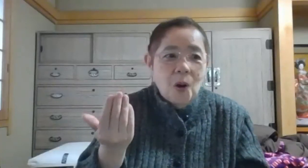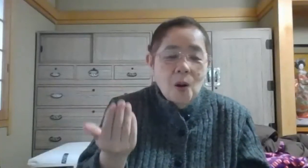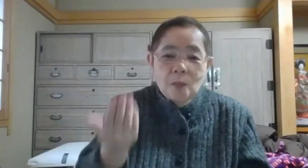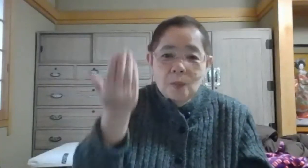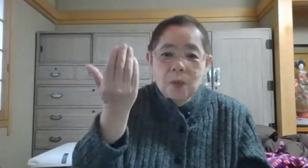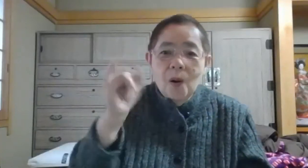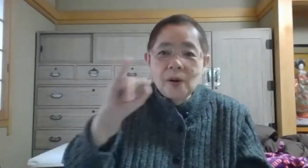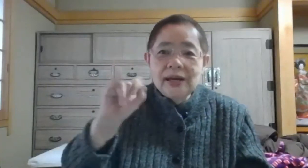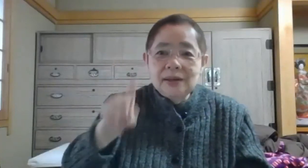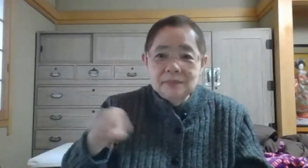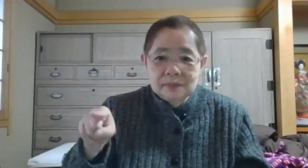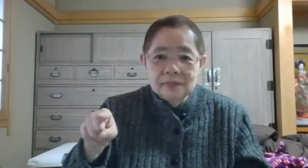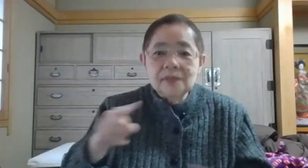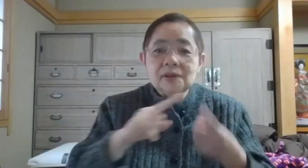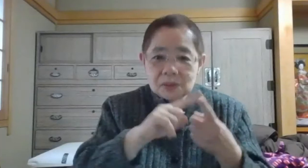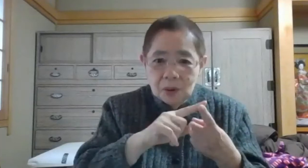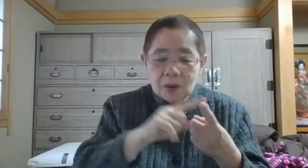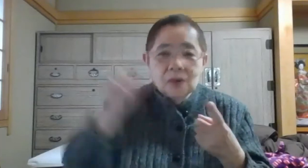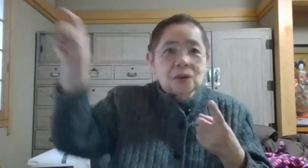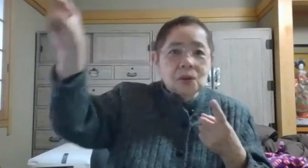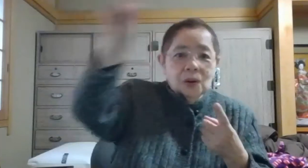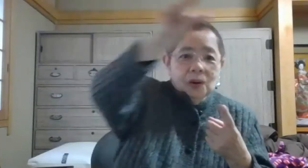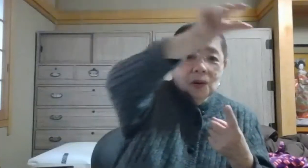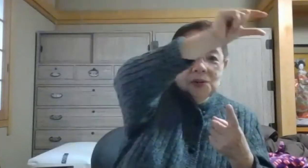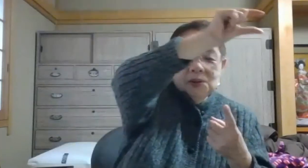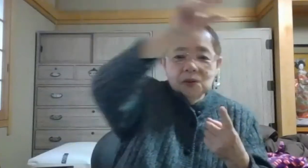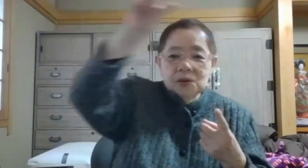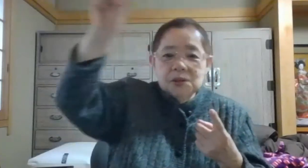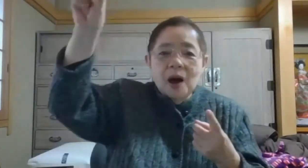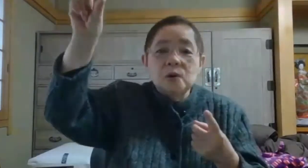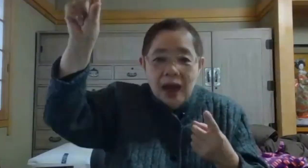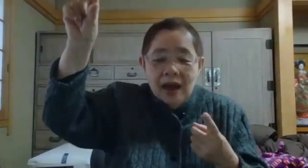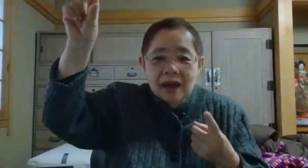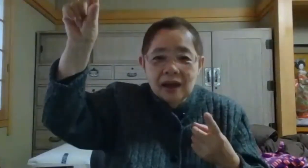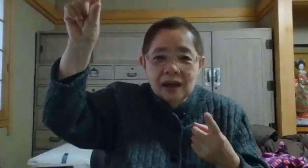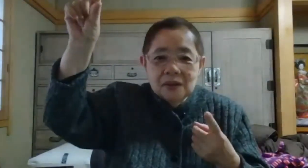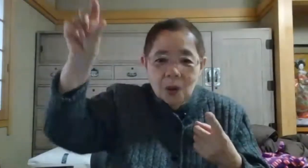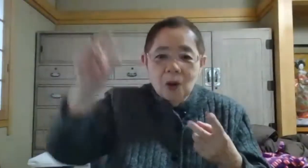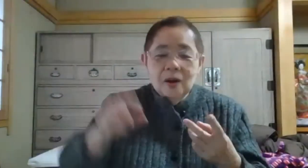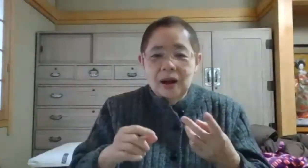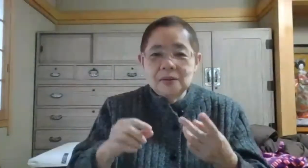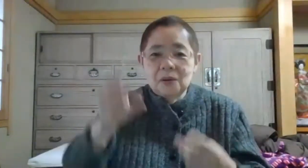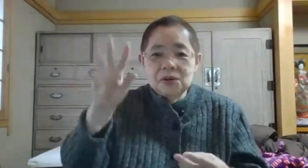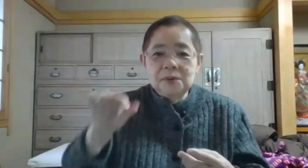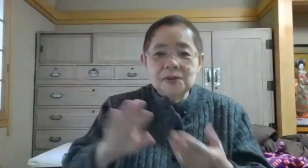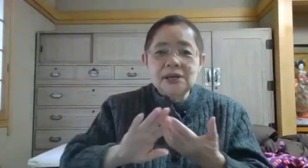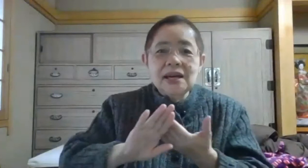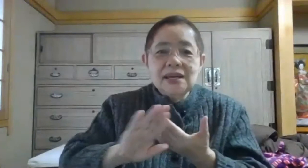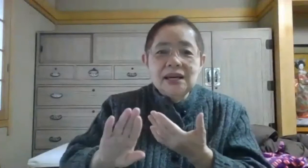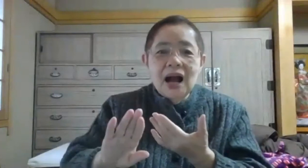棒、いーんと、この、五十音の一番上の指文字以外